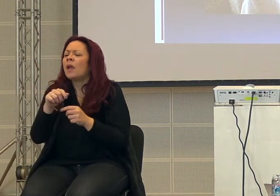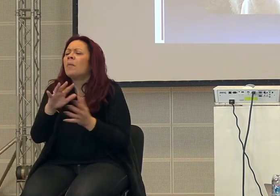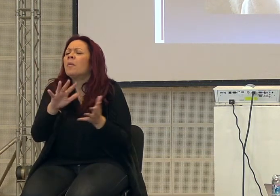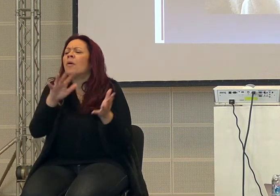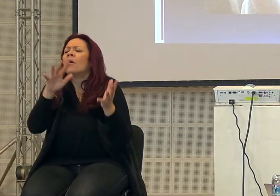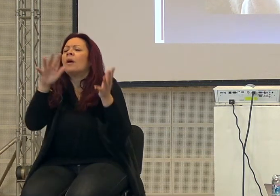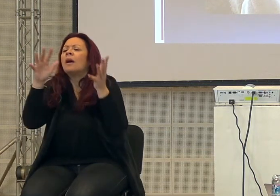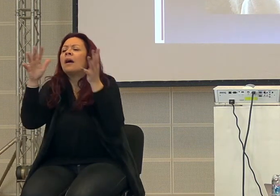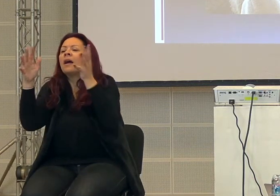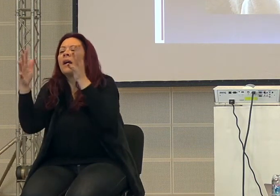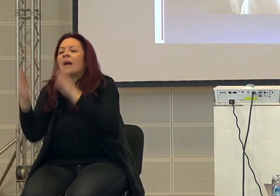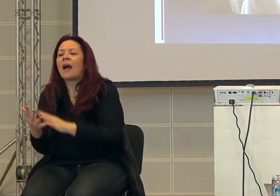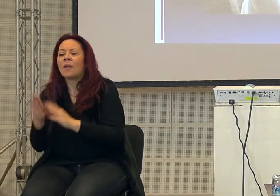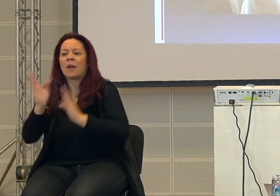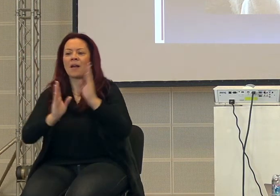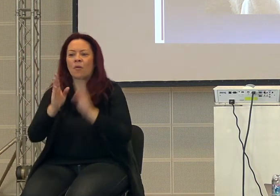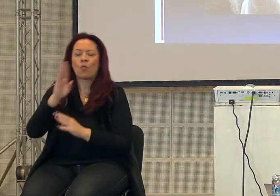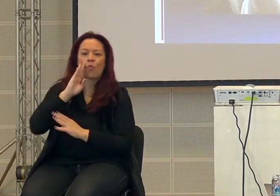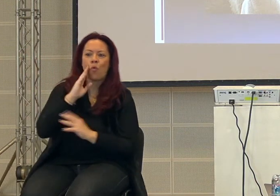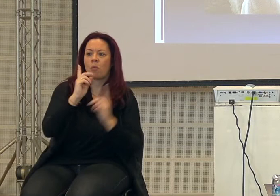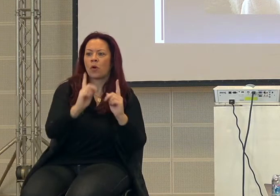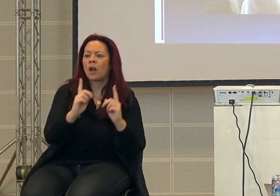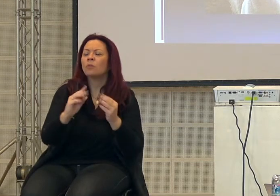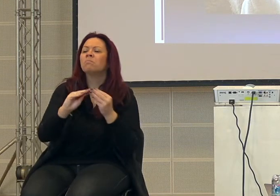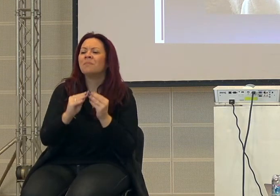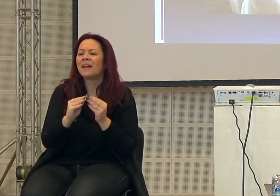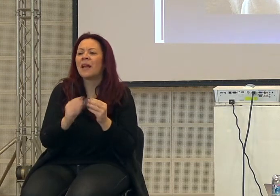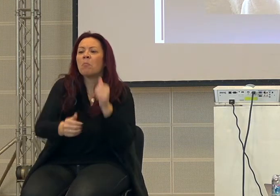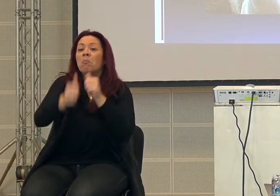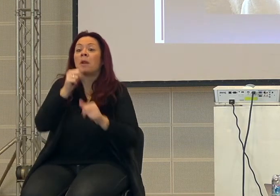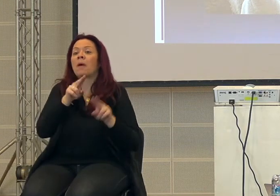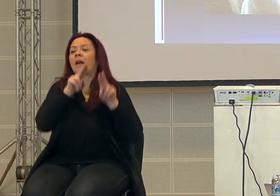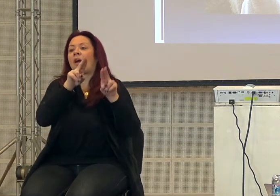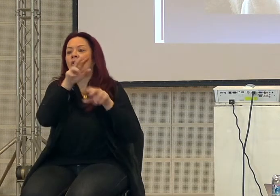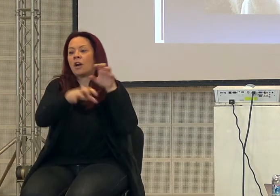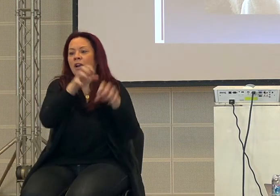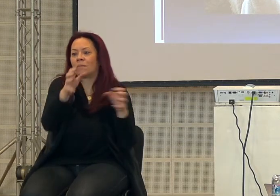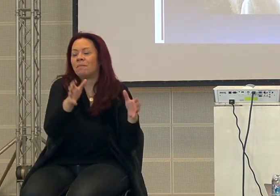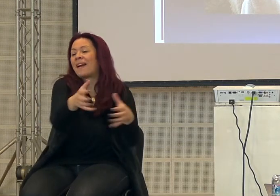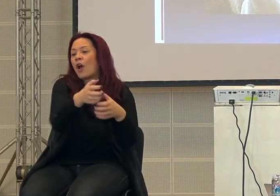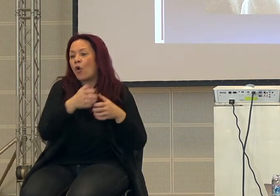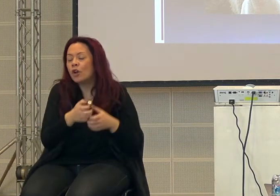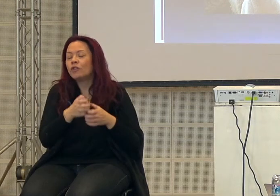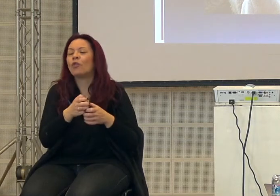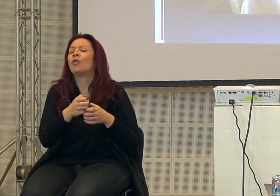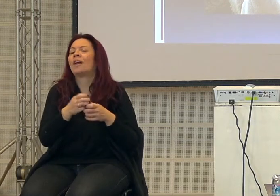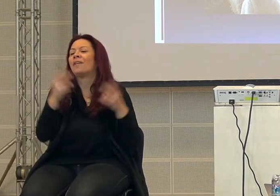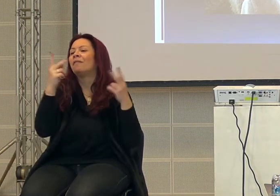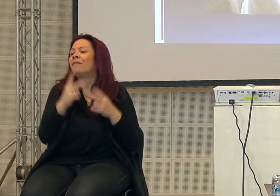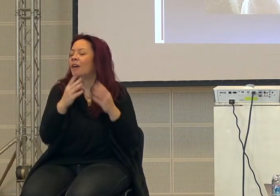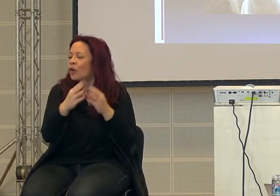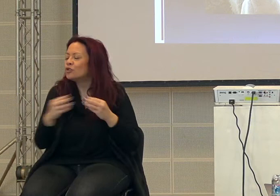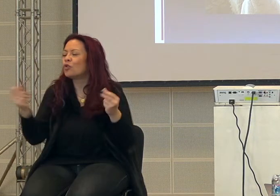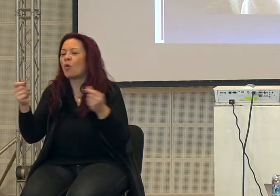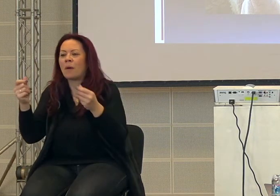il rapporto dell'uomo con la natura, perché quando era cacciatore e raccoglitore, nonostante che poi avesse fatto scomparire